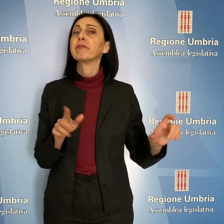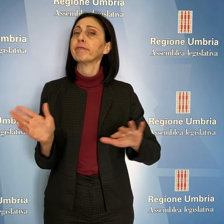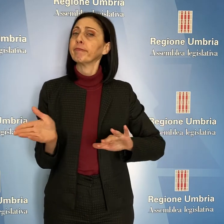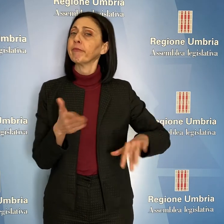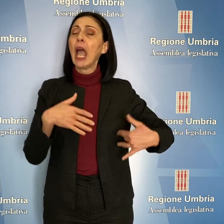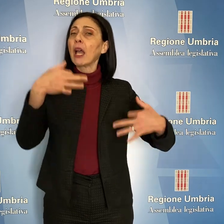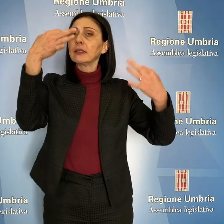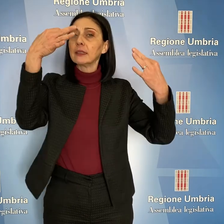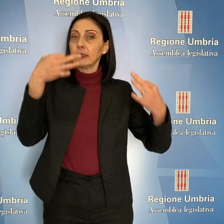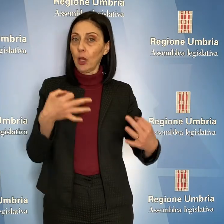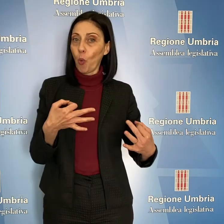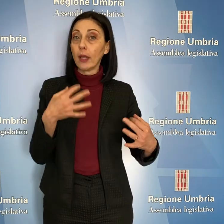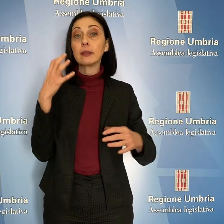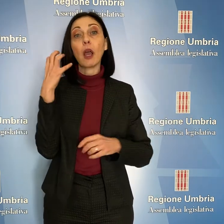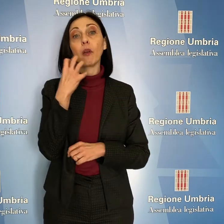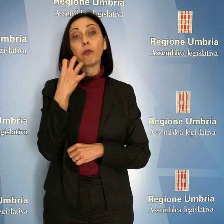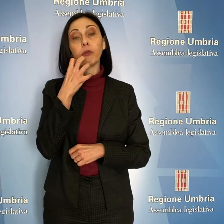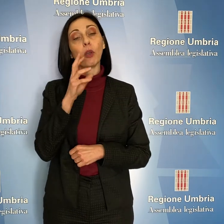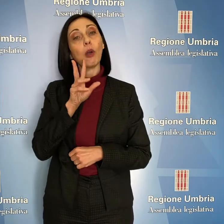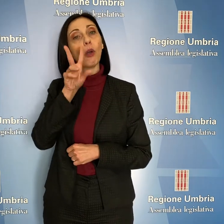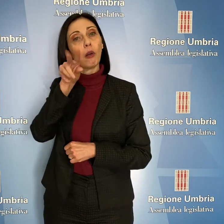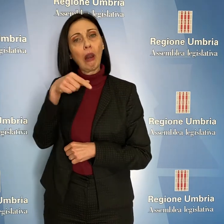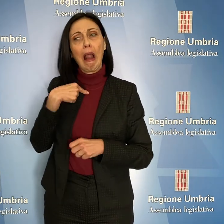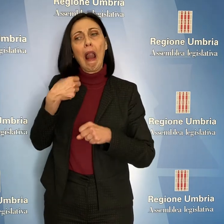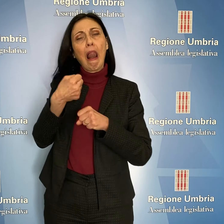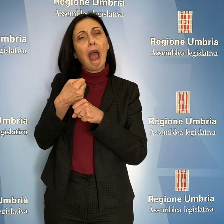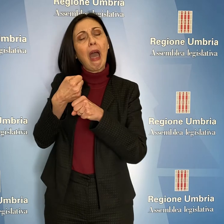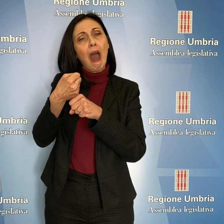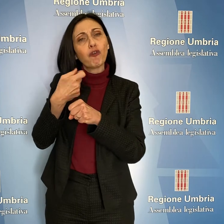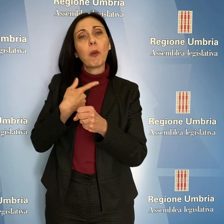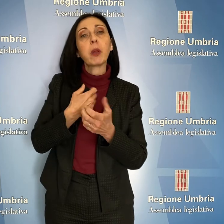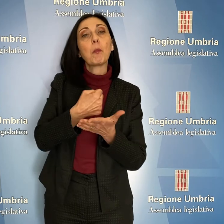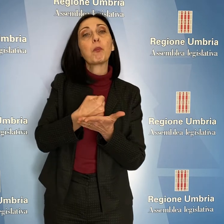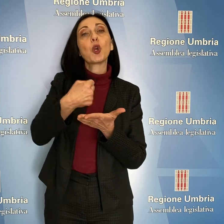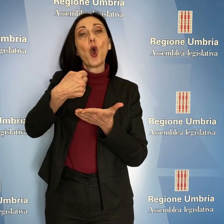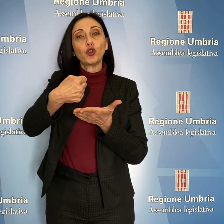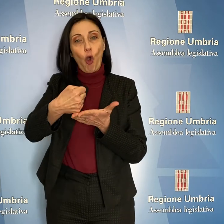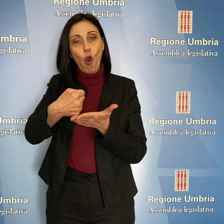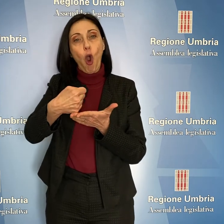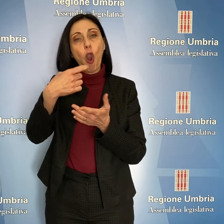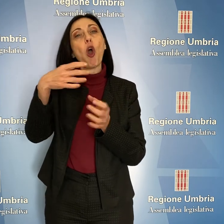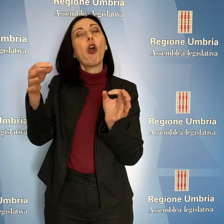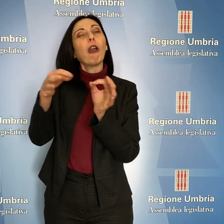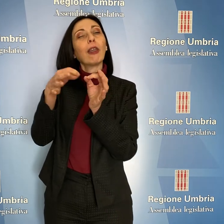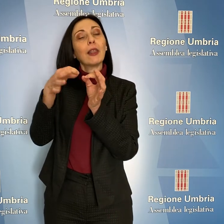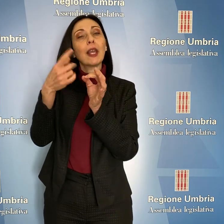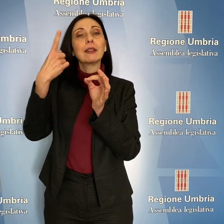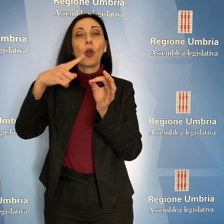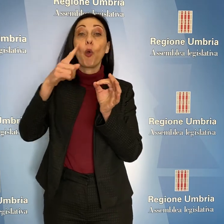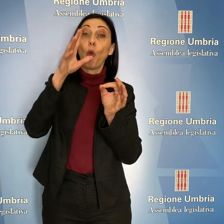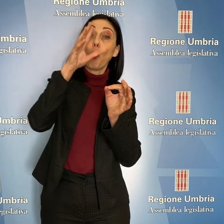Fioroni, stiamo lavorando su un protocollo di intesa con l'università e la polizia postale.